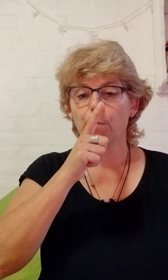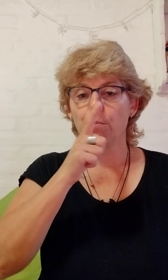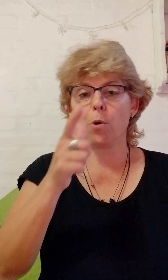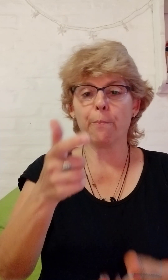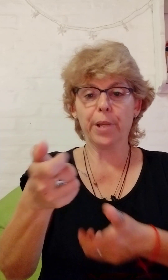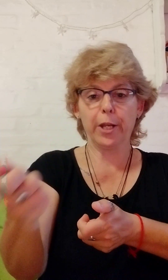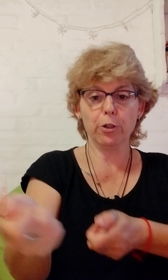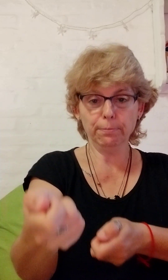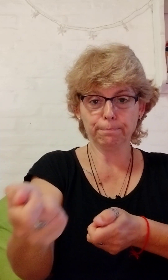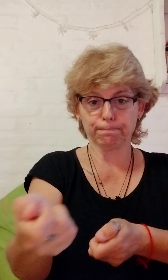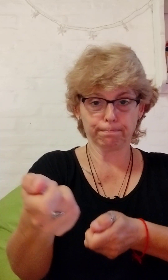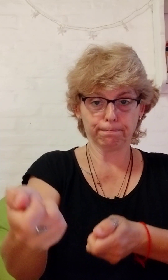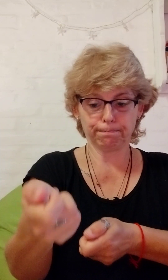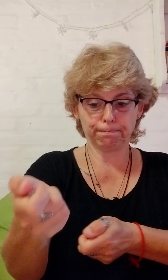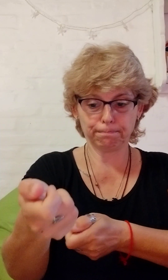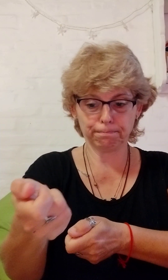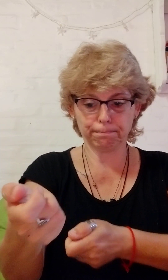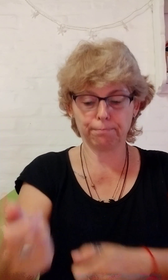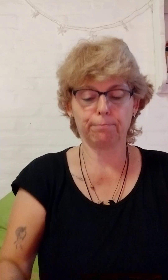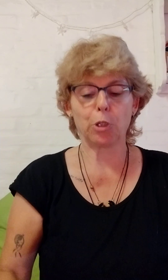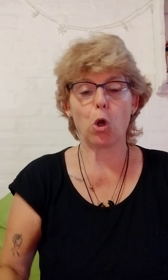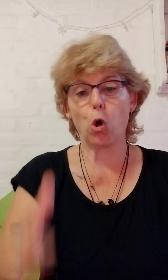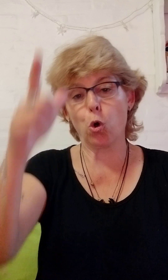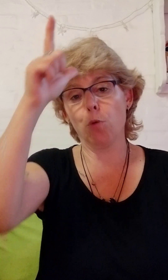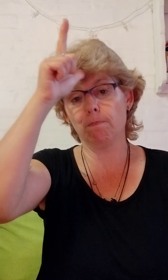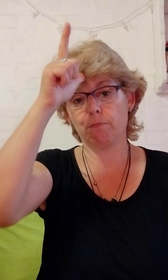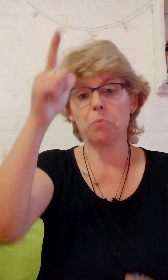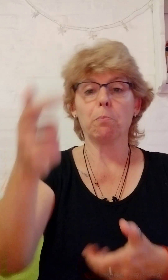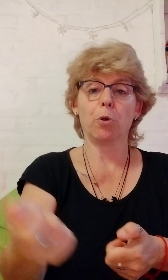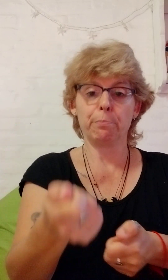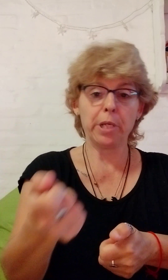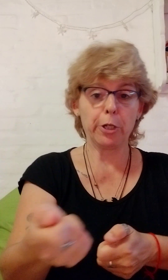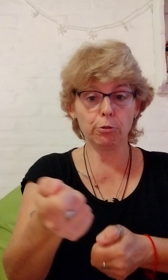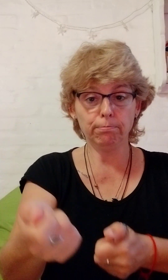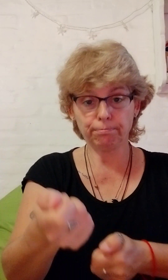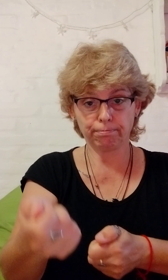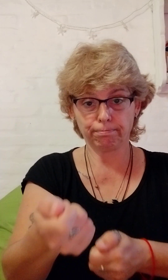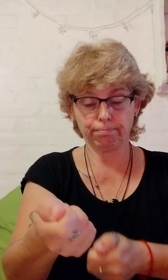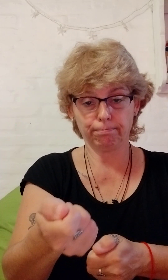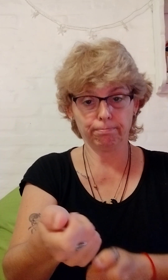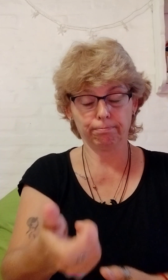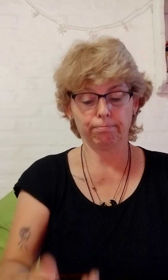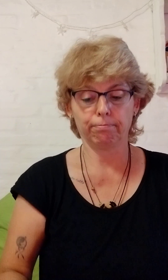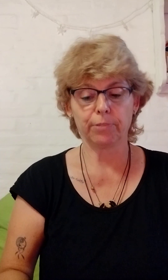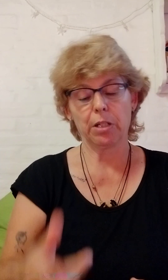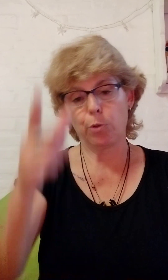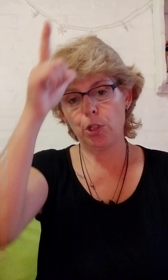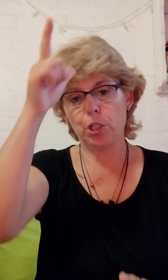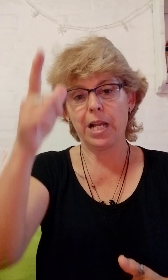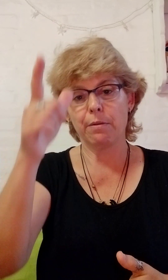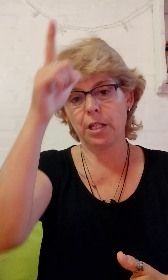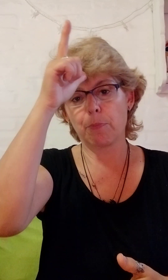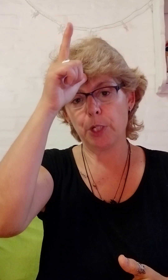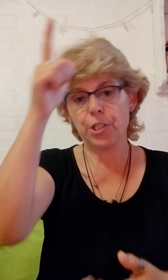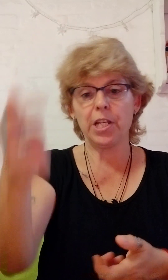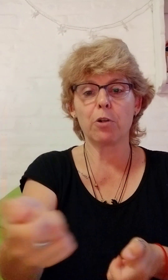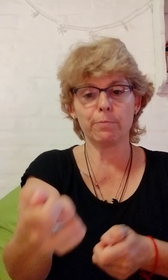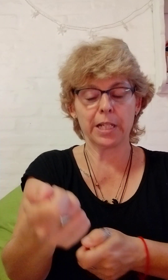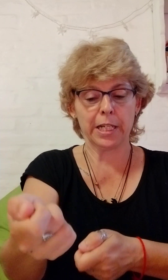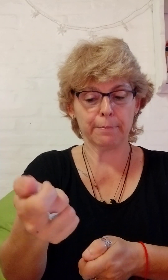Bombero. O. Bombero. Policía. Es policía con manguera.